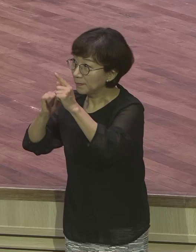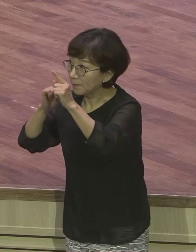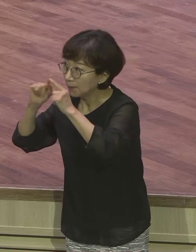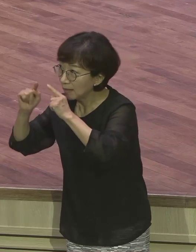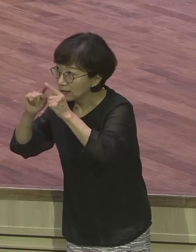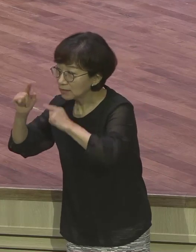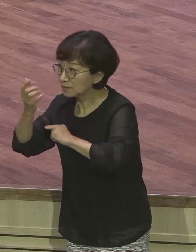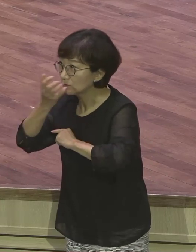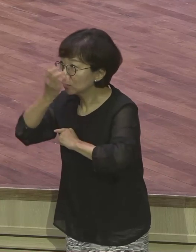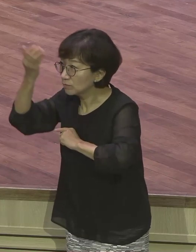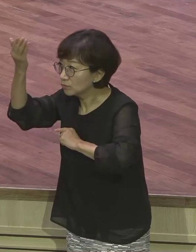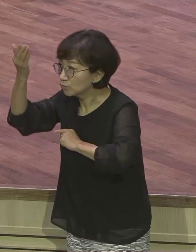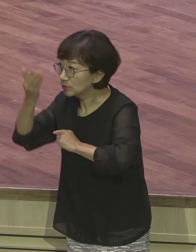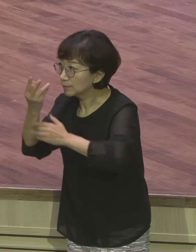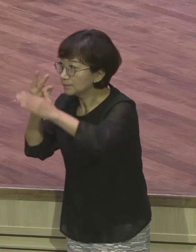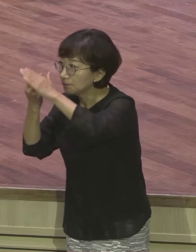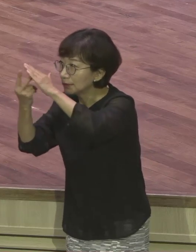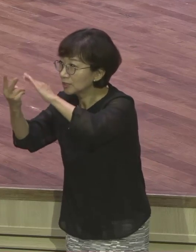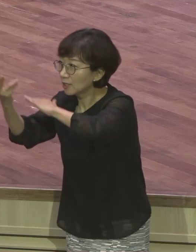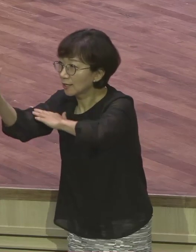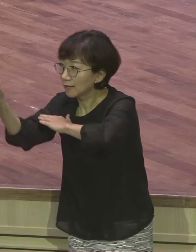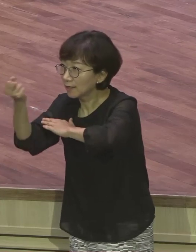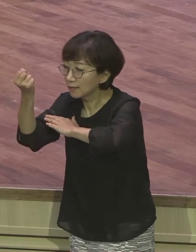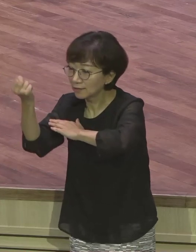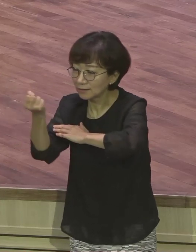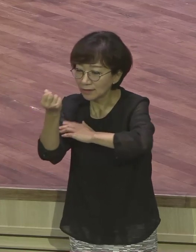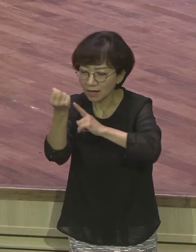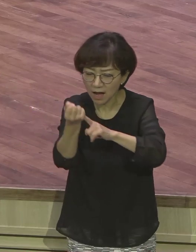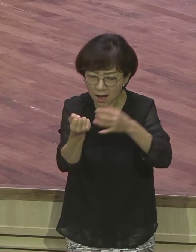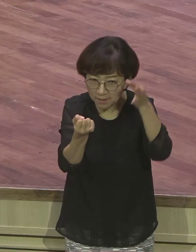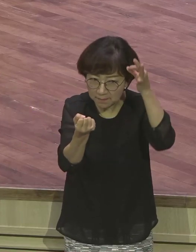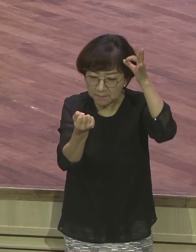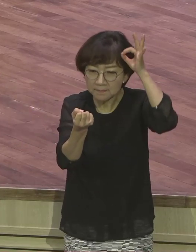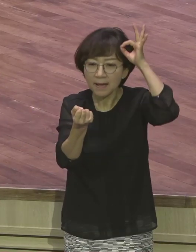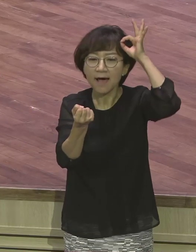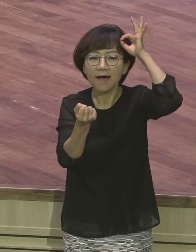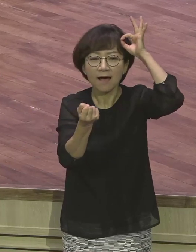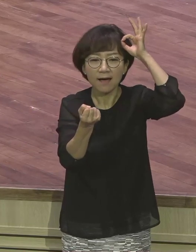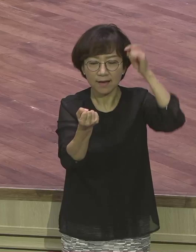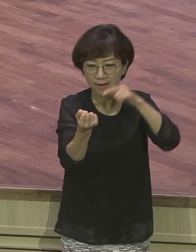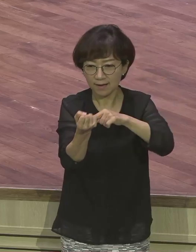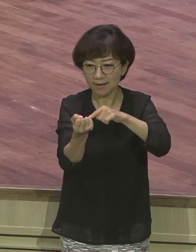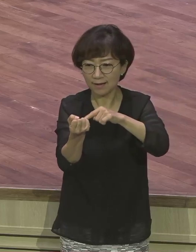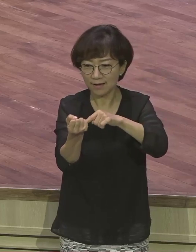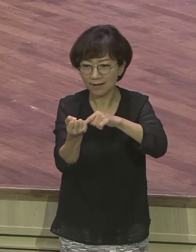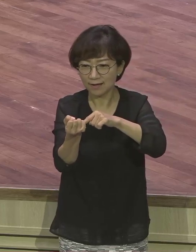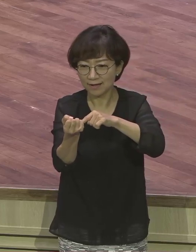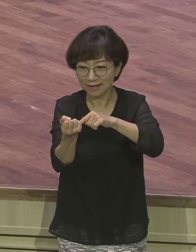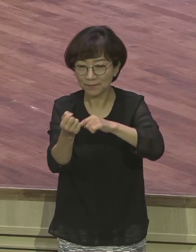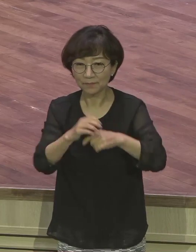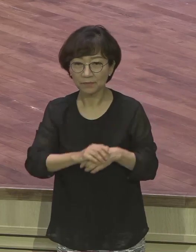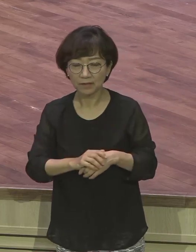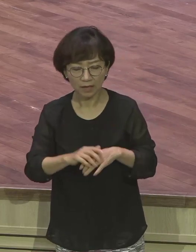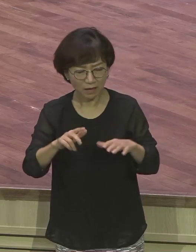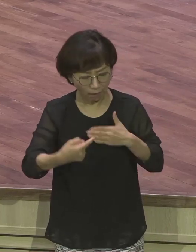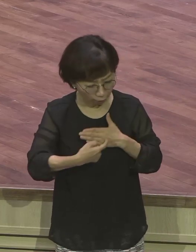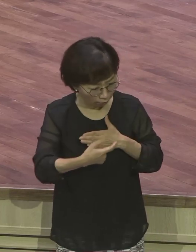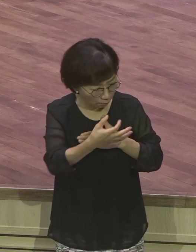있잖아요. 하나님 주신 꿈 그 비전을 요셉이 바라본 것입니다. 세상적으로 바라볼 때는 하늘이 무려질 것